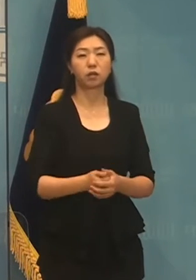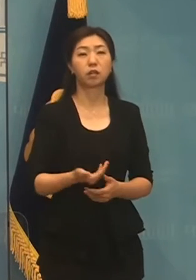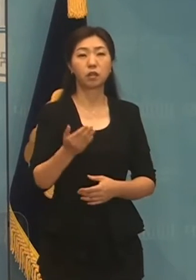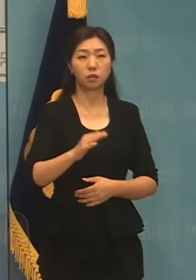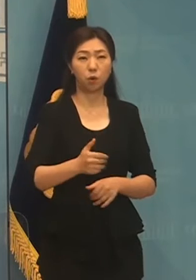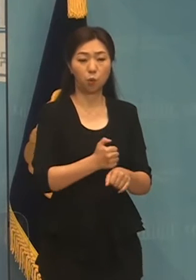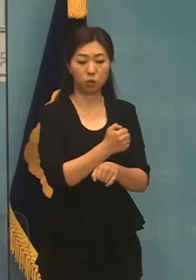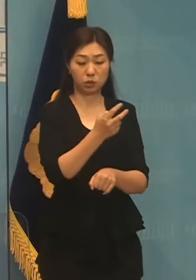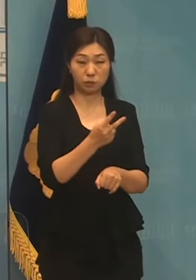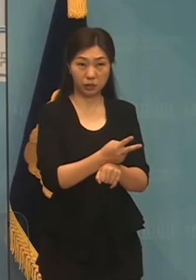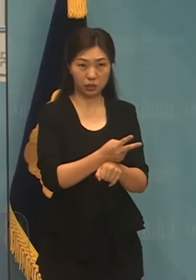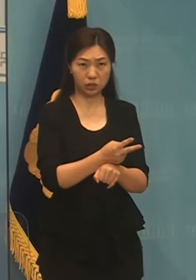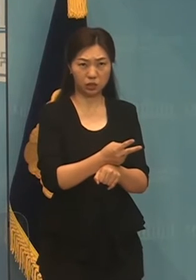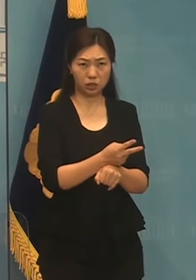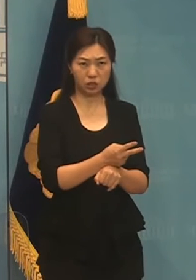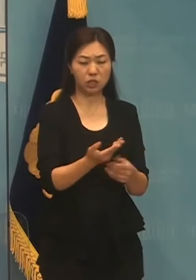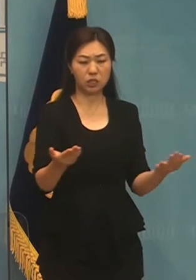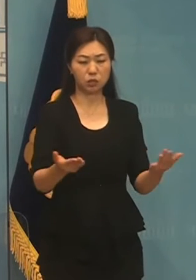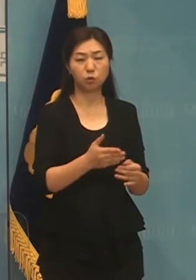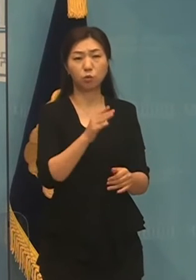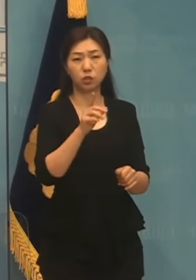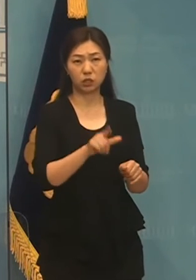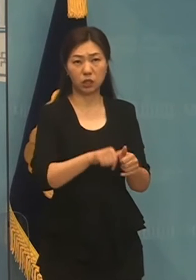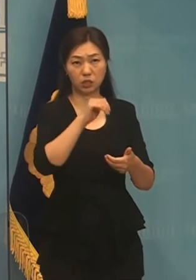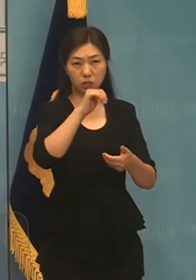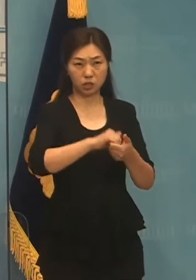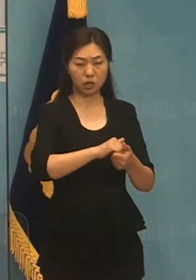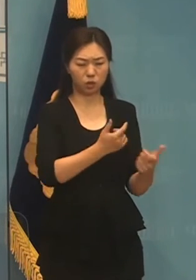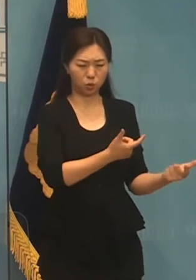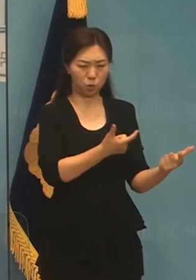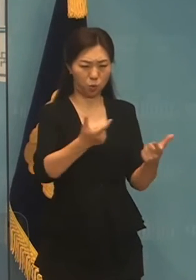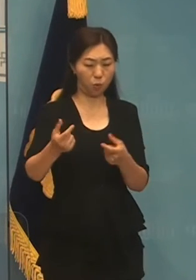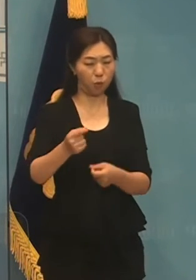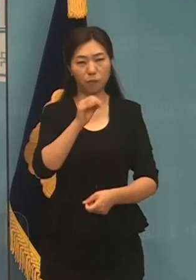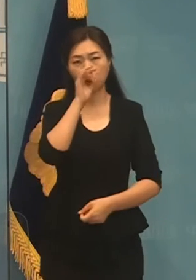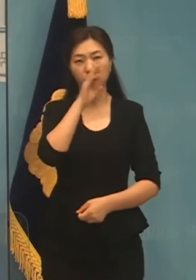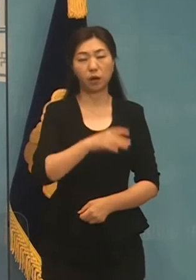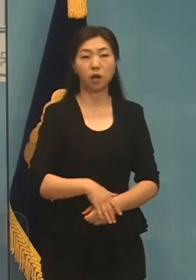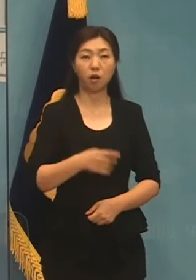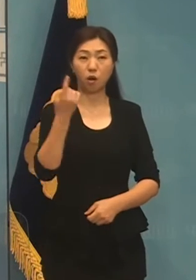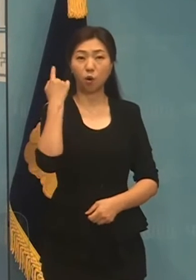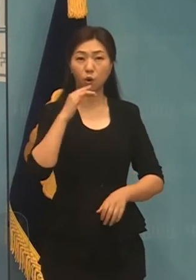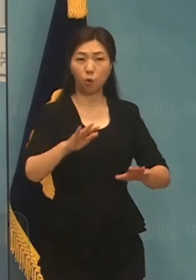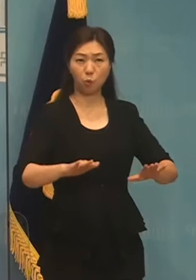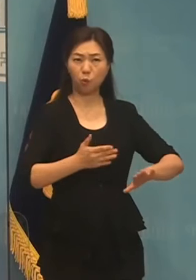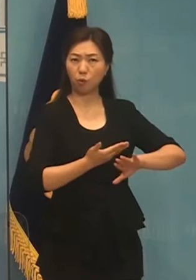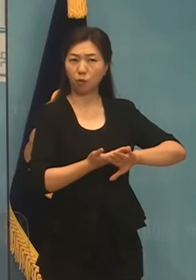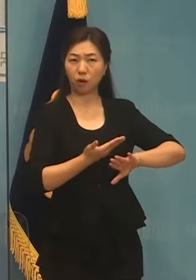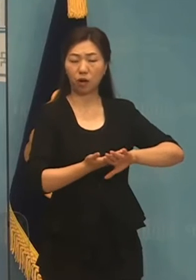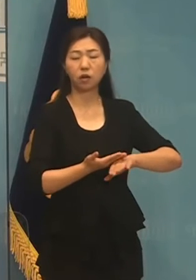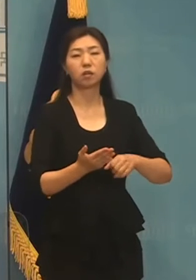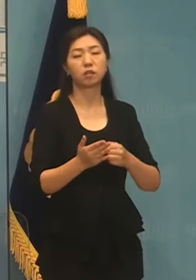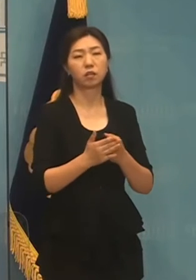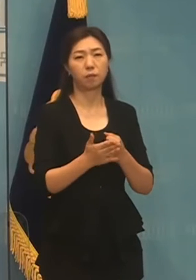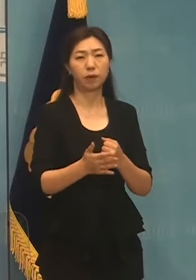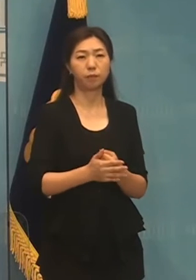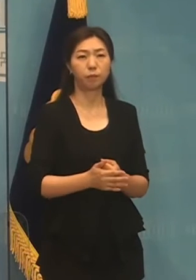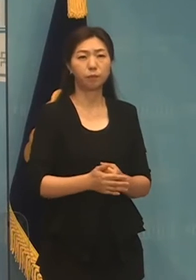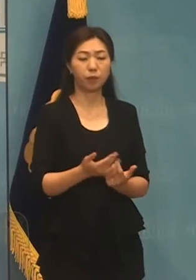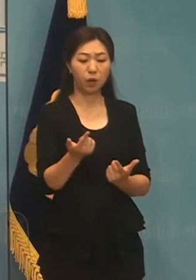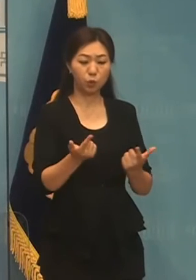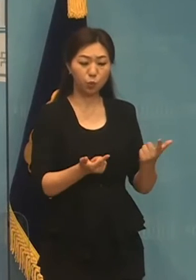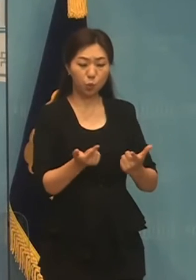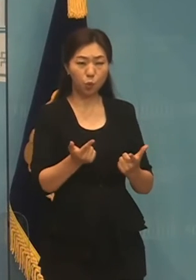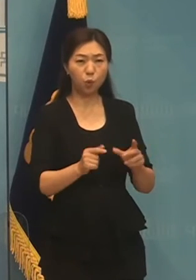해결적이어서는 안됩니다. 어제와 오늘의 날은 급속한 사회전화를 고려해서 유연하게